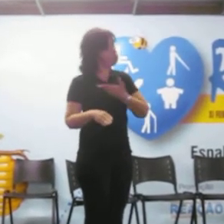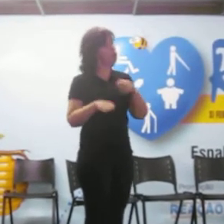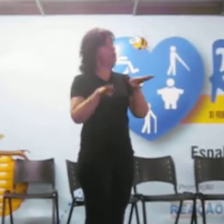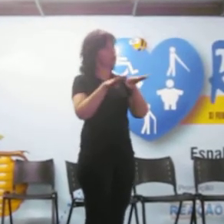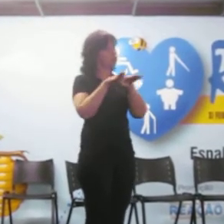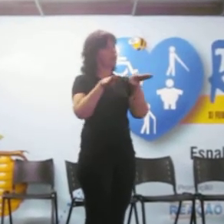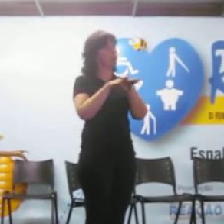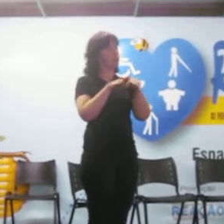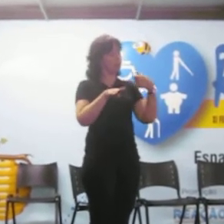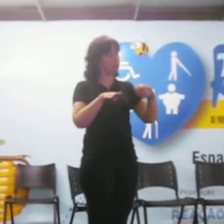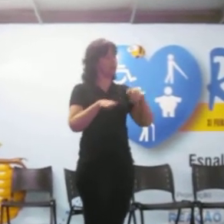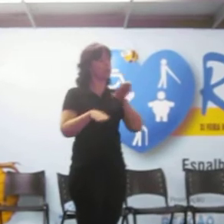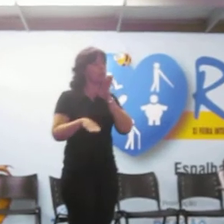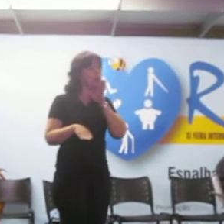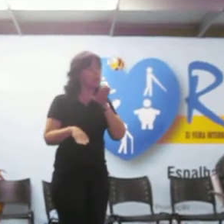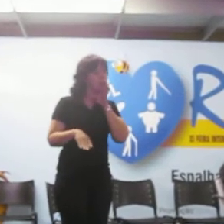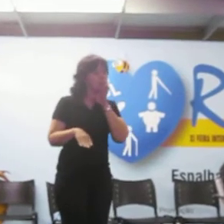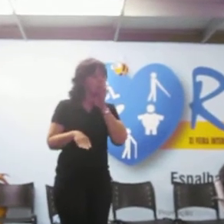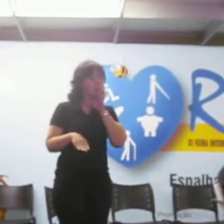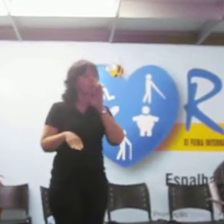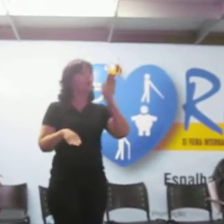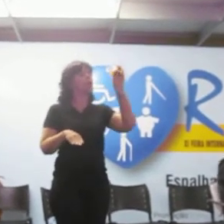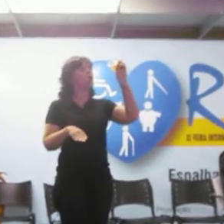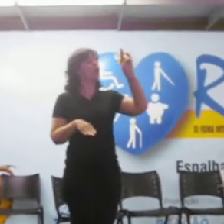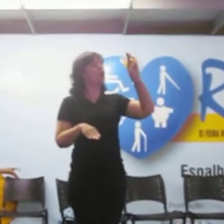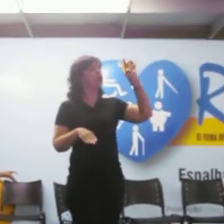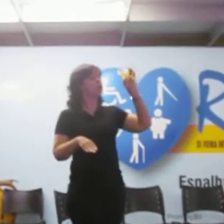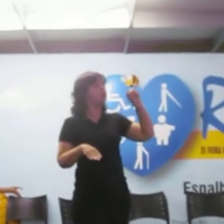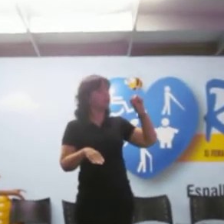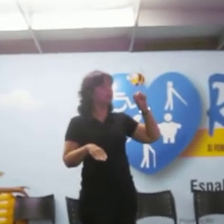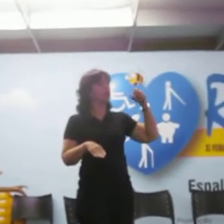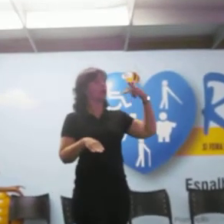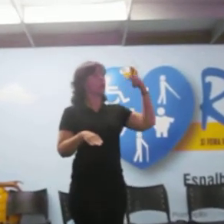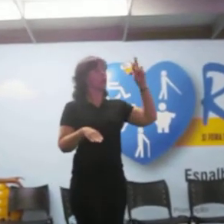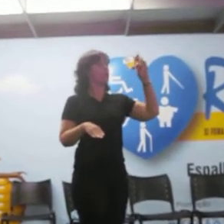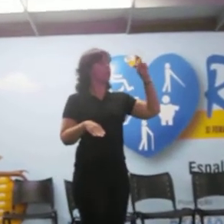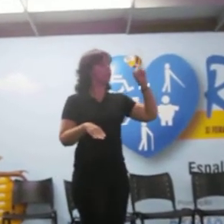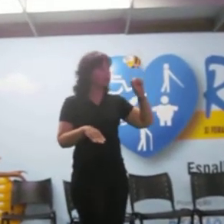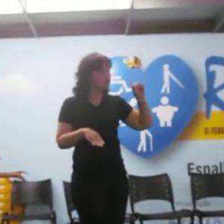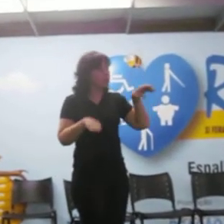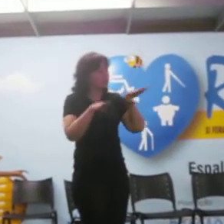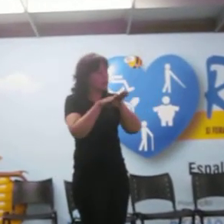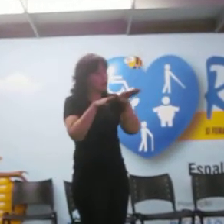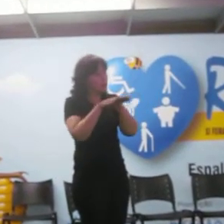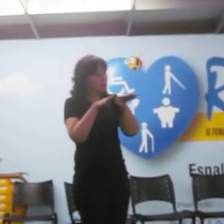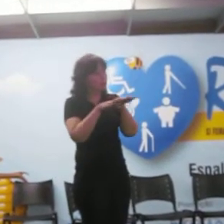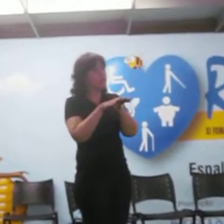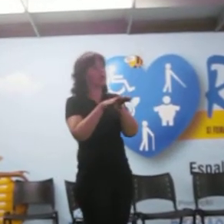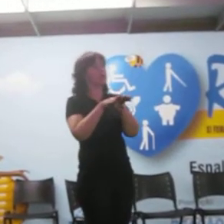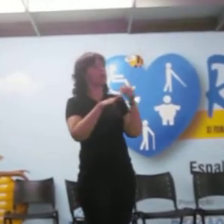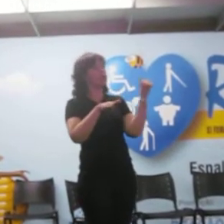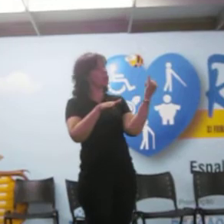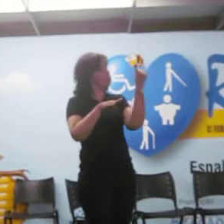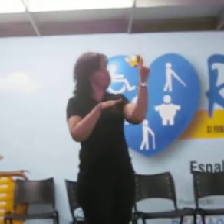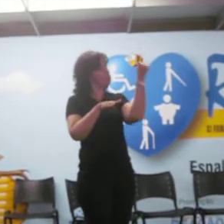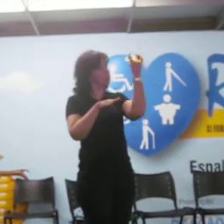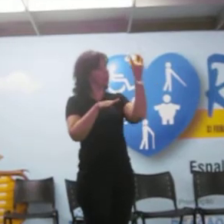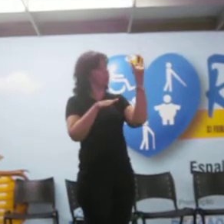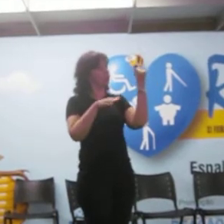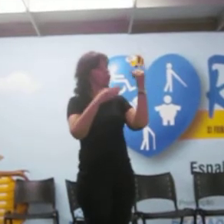tecnologia assistiva Então, seria importante que tivessem, né? Sendo contempladas com essa primeira ação